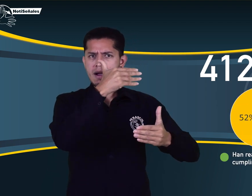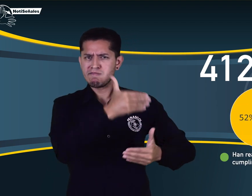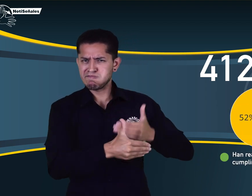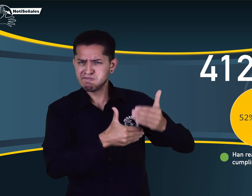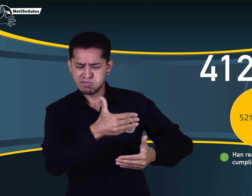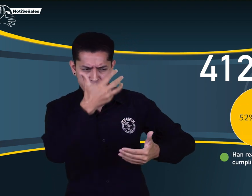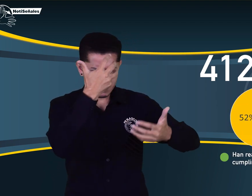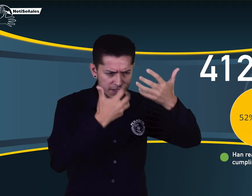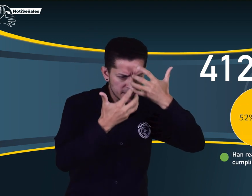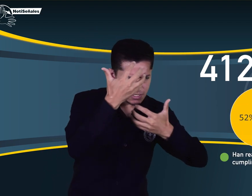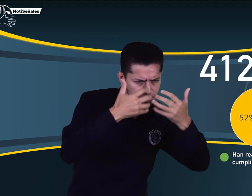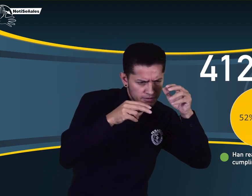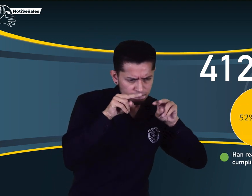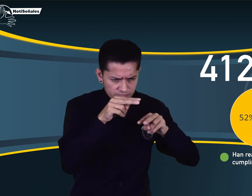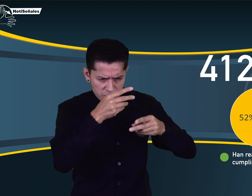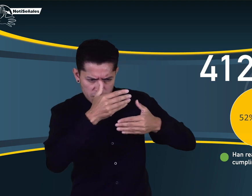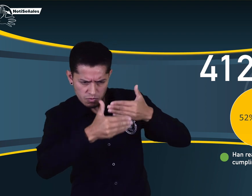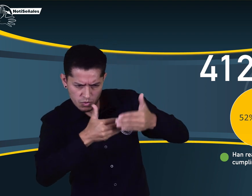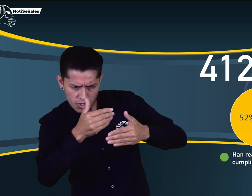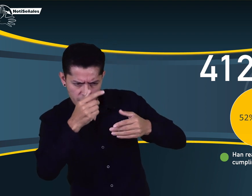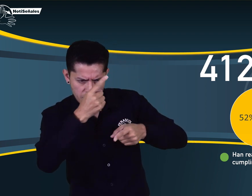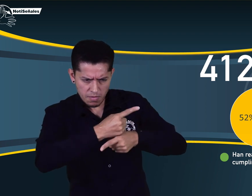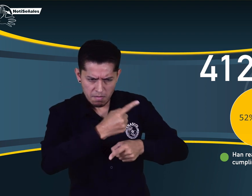% han realizado la evaluación y cumplimiento,